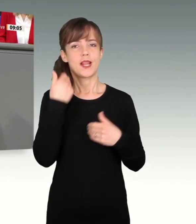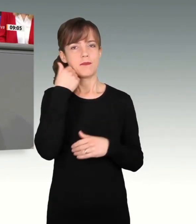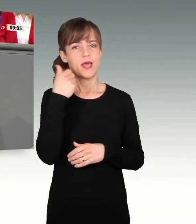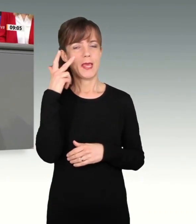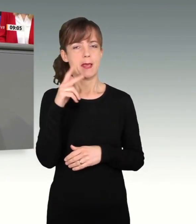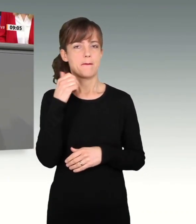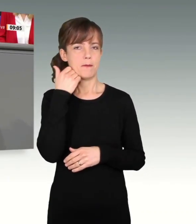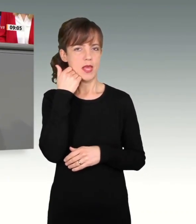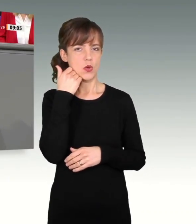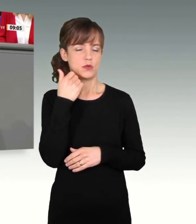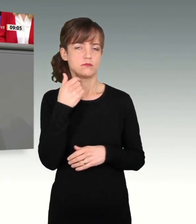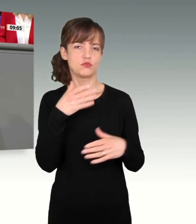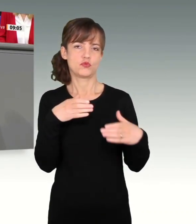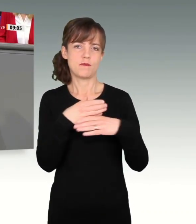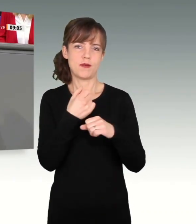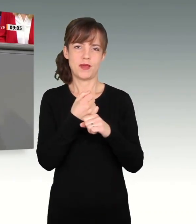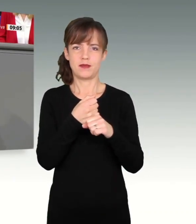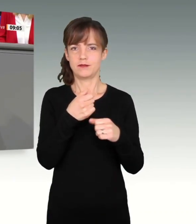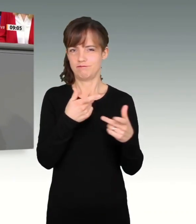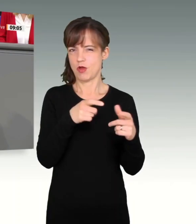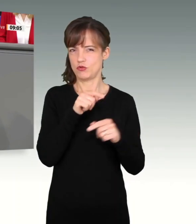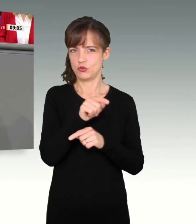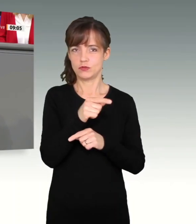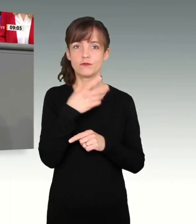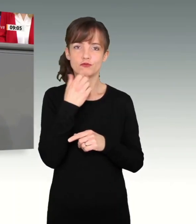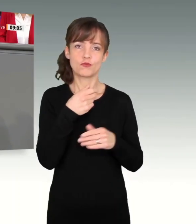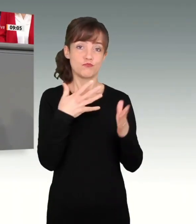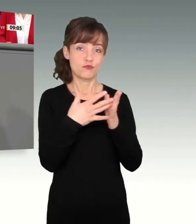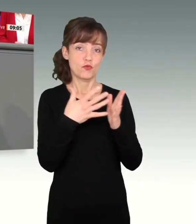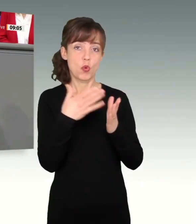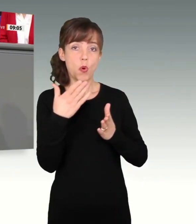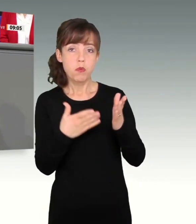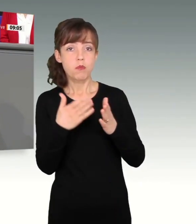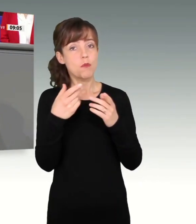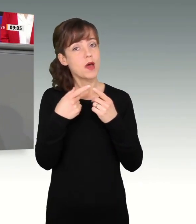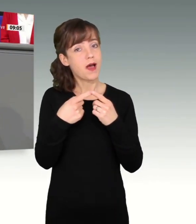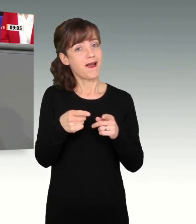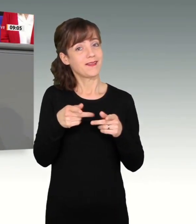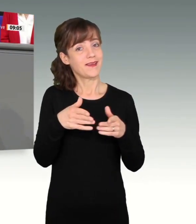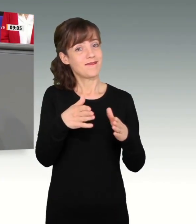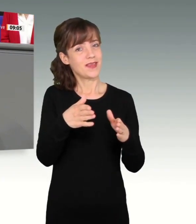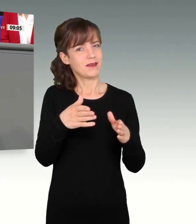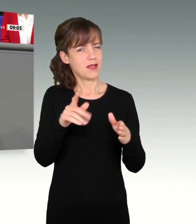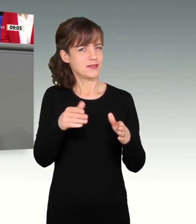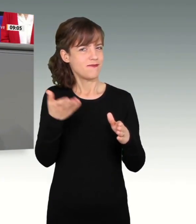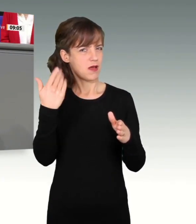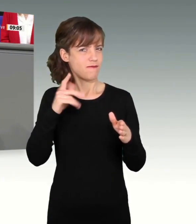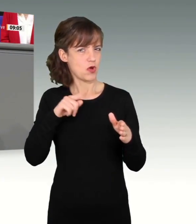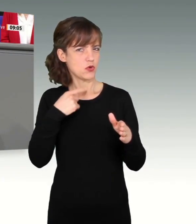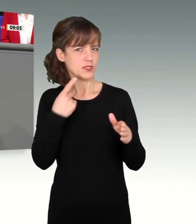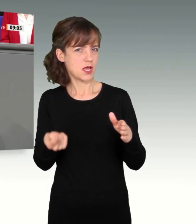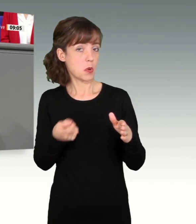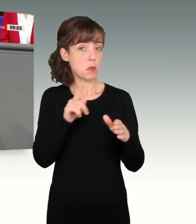Zusammenarbeit mit Ihnen im Ausschuss. Wir wollen prüfen, ob ein anderer Weg als der, den Sie prognostiziert haben, möglich wird.